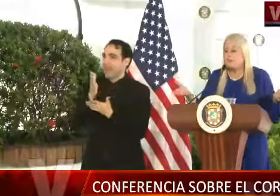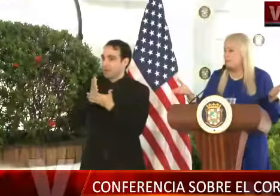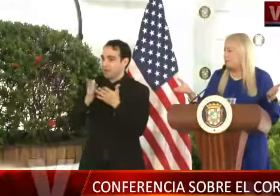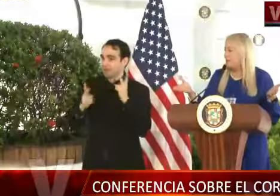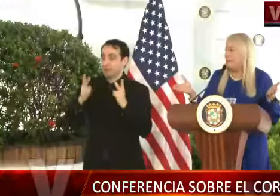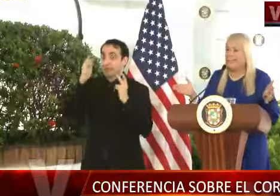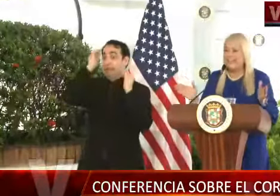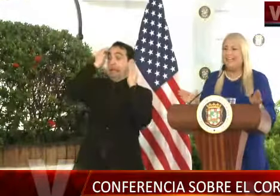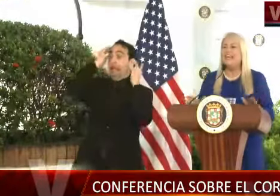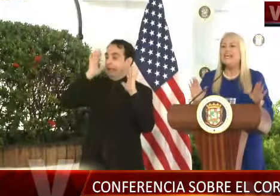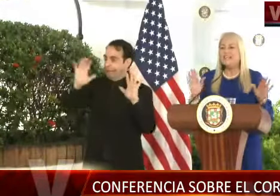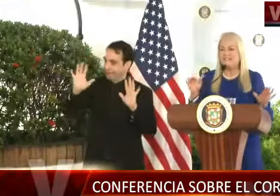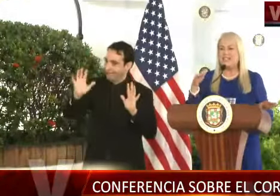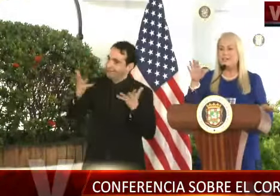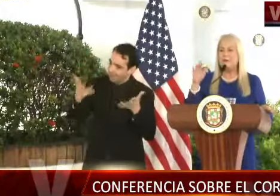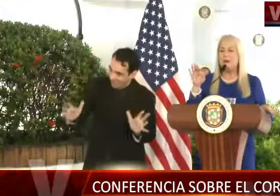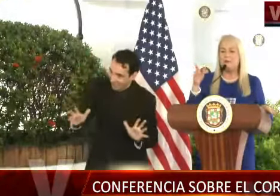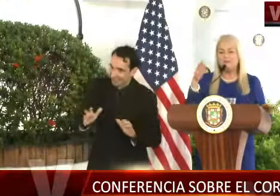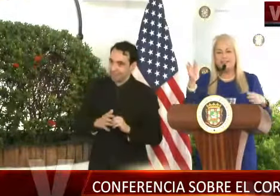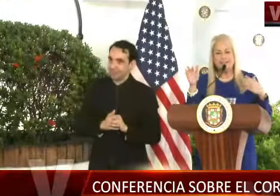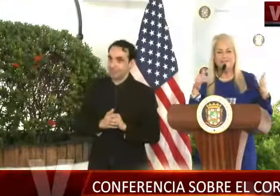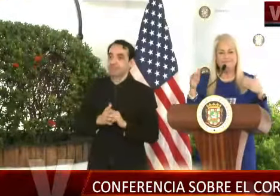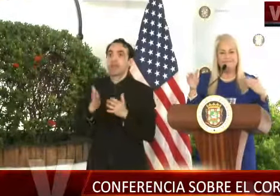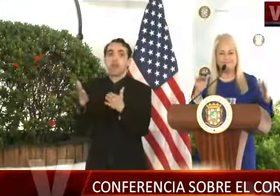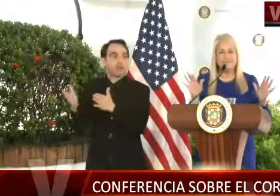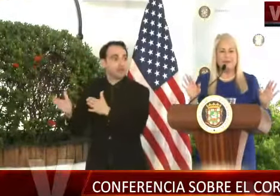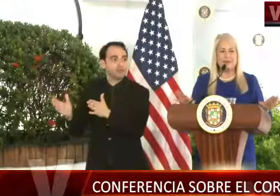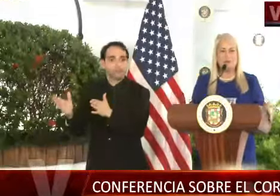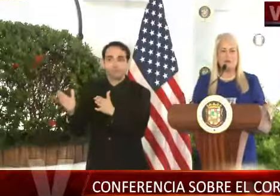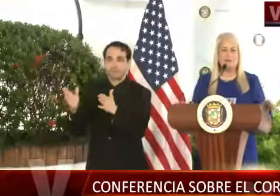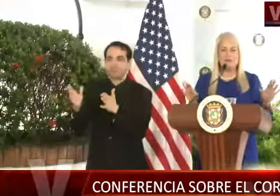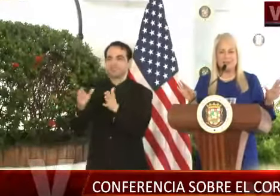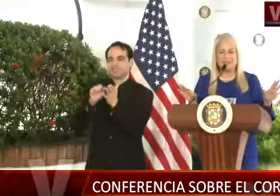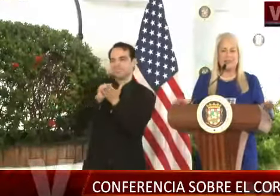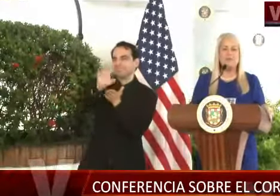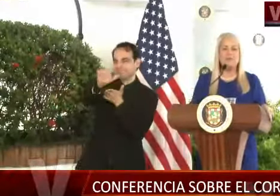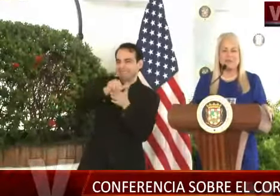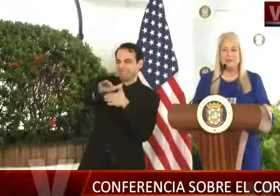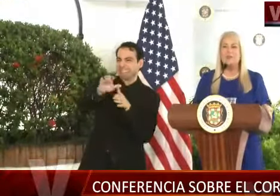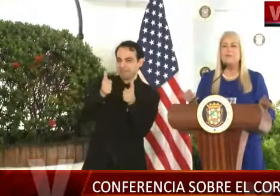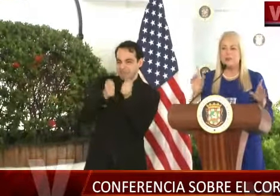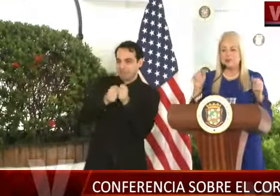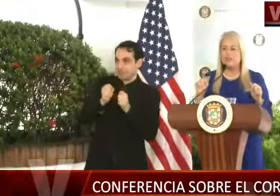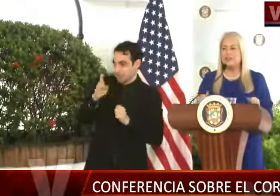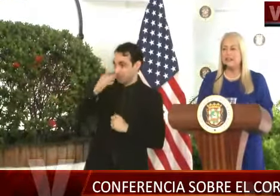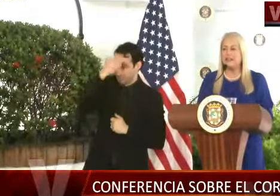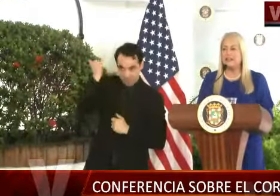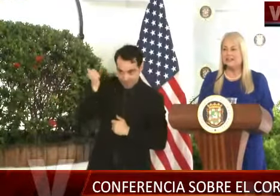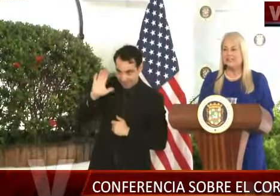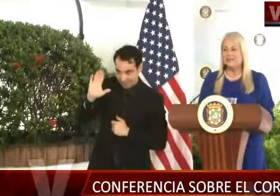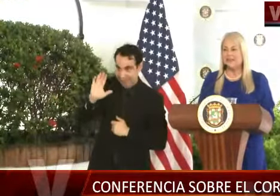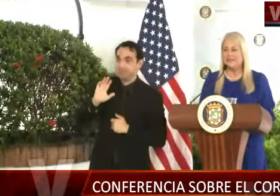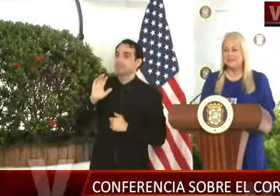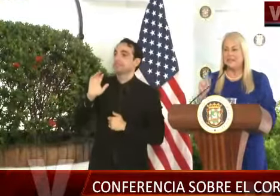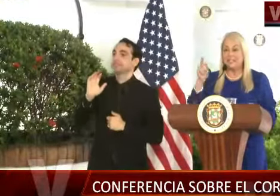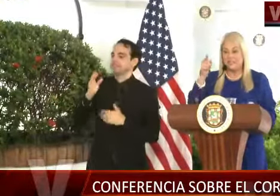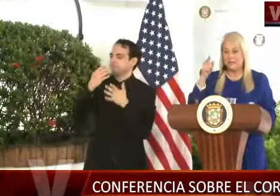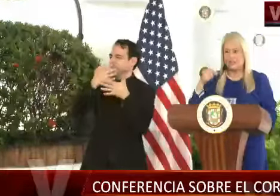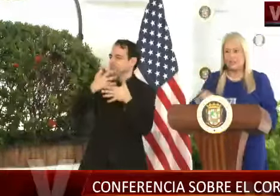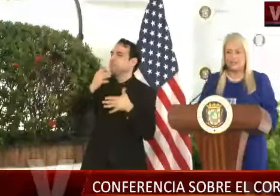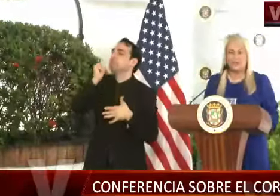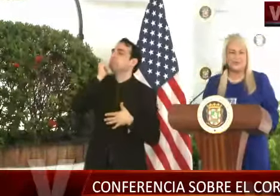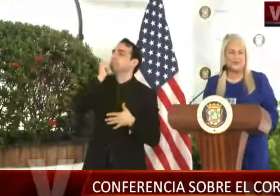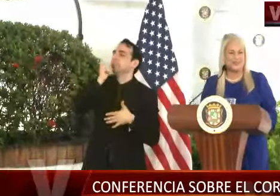abrumarnos mucho con la realidad, así que las vamos a pasar de vez en cuando para que no se les olvide. Pero sí, están listas para que